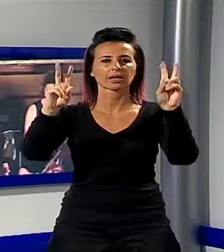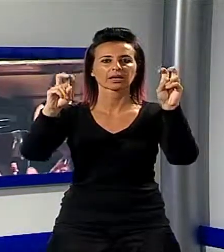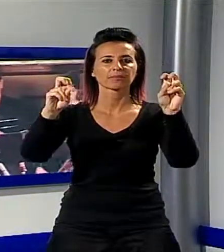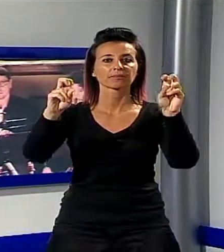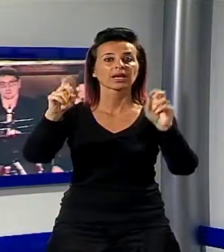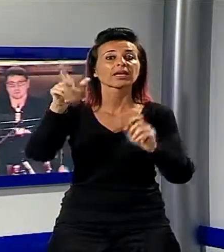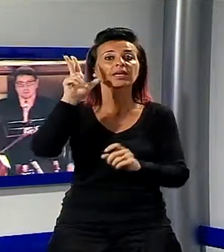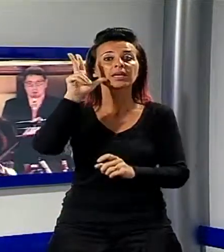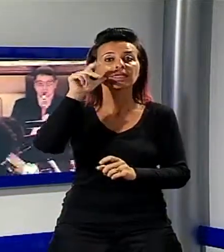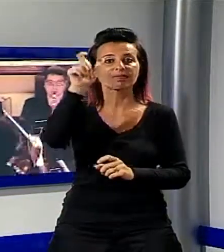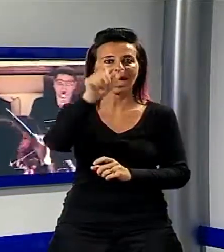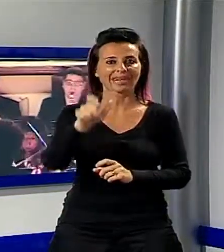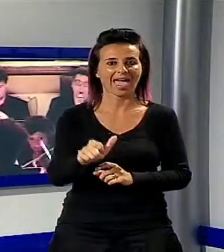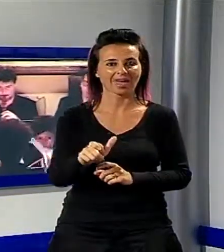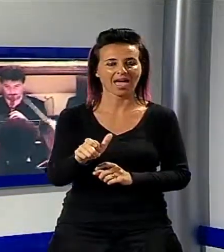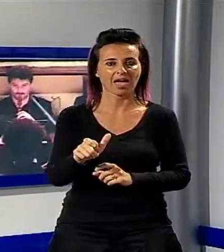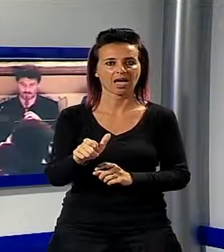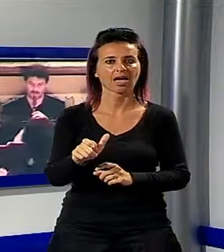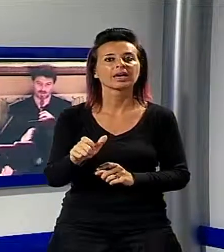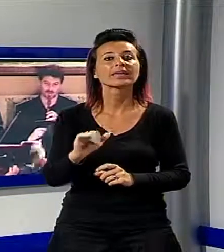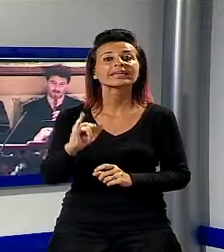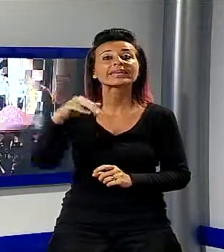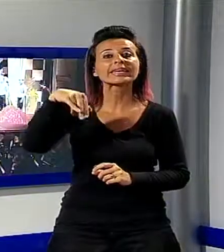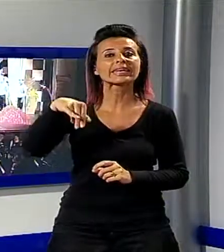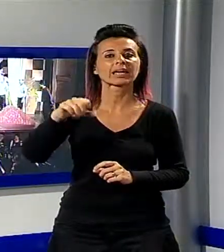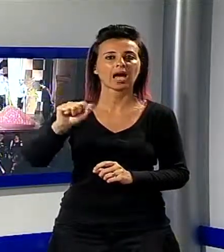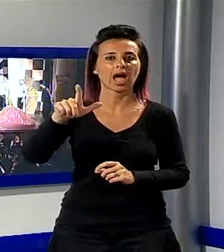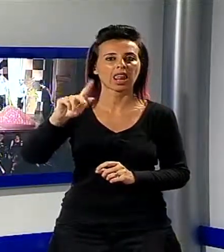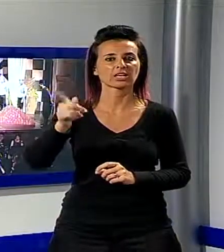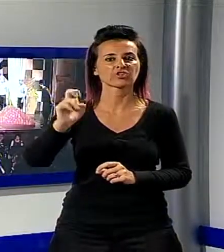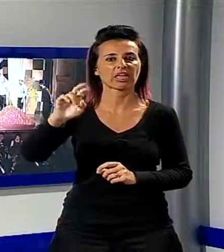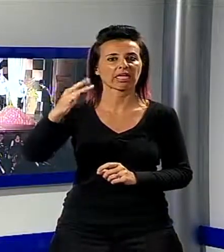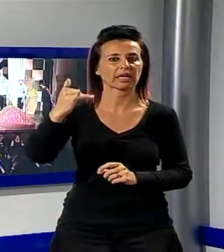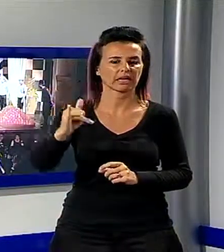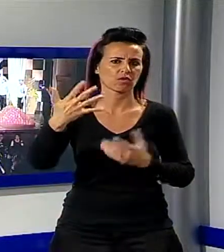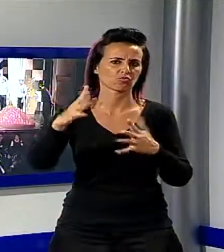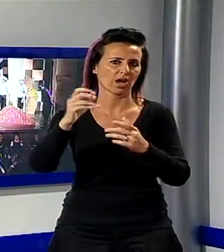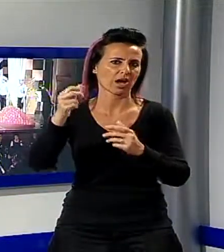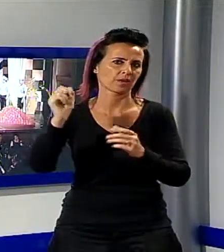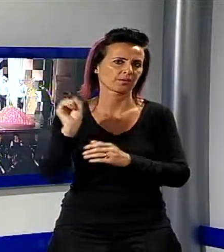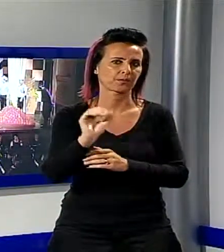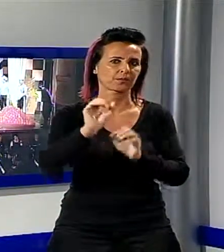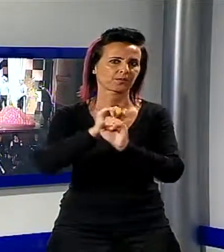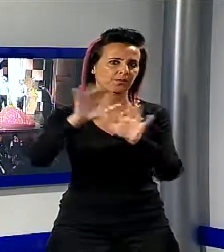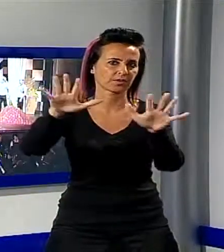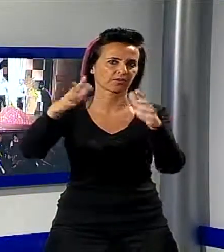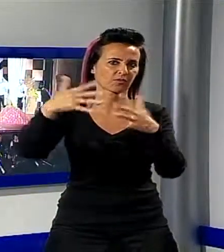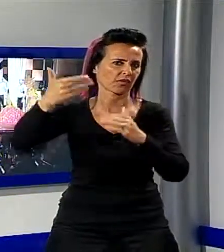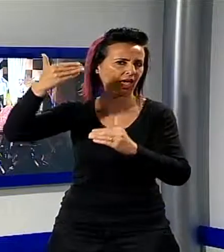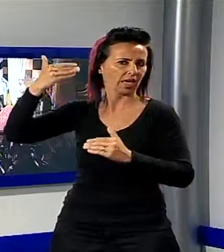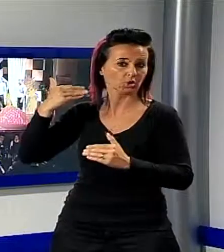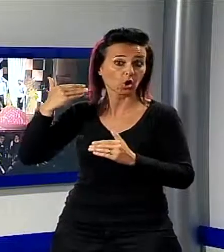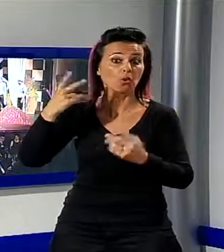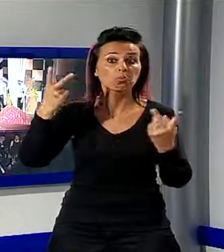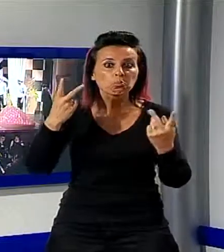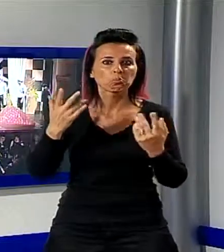scena al teatro dei rassicurati di Monte Carlo qualche settimana fa trasmessa già da Noi TV domenica scorsa ha riscosso